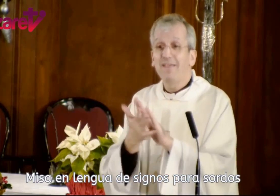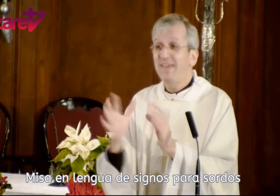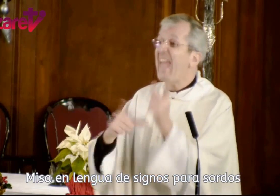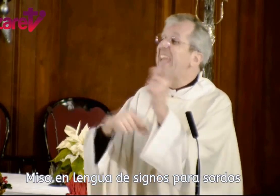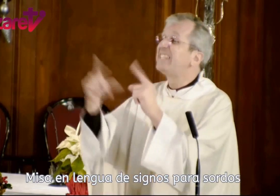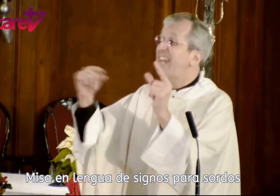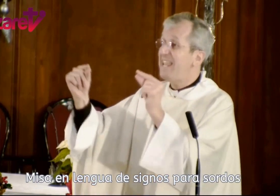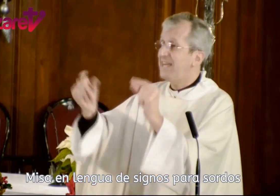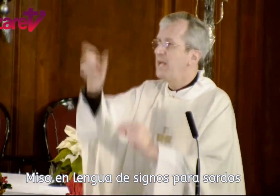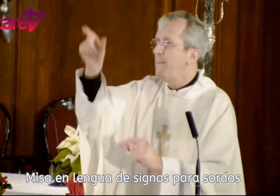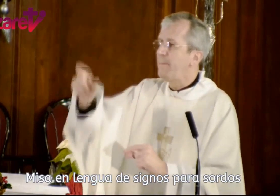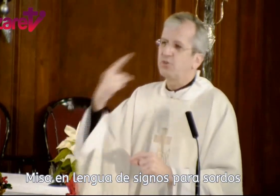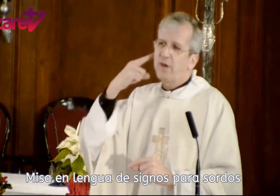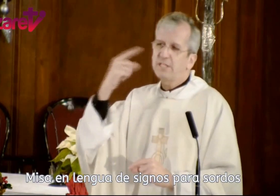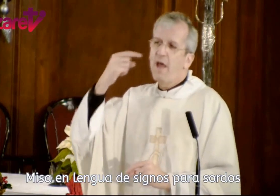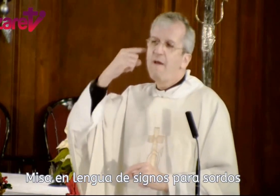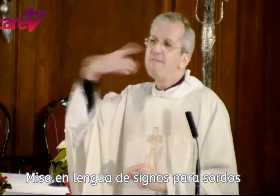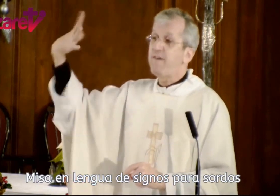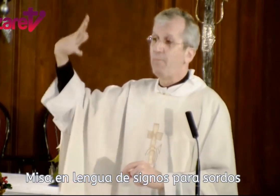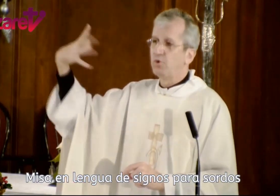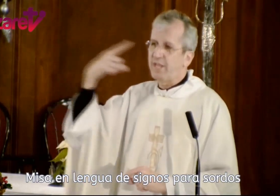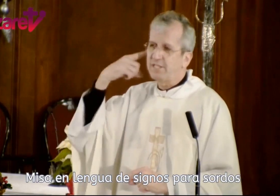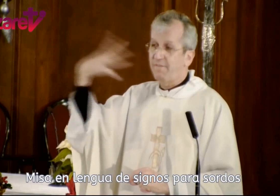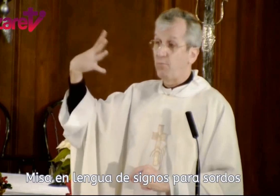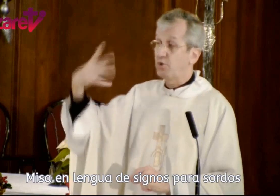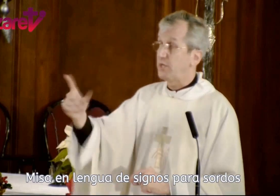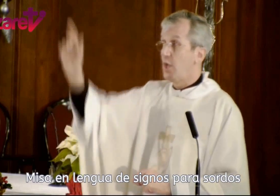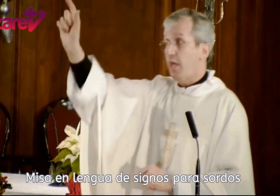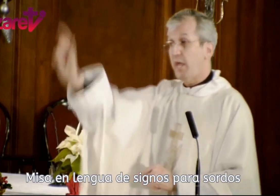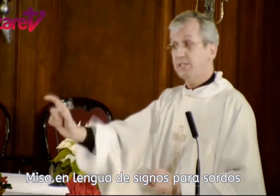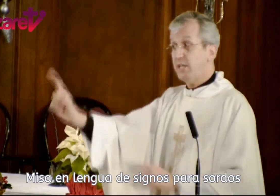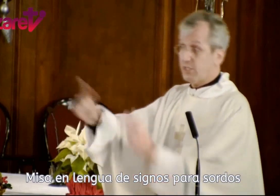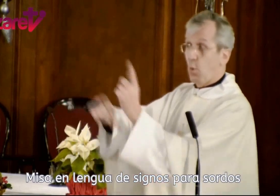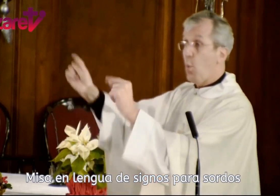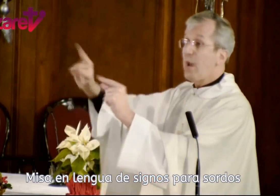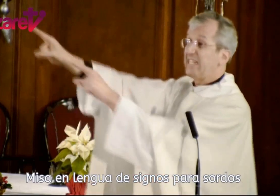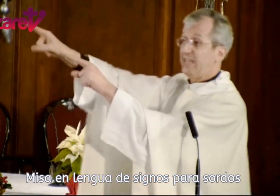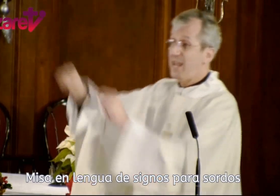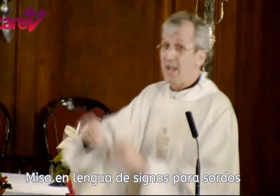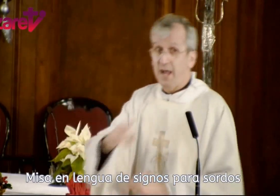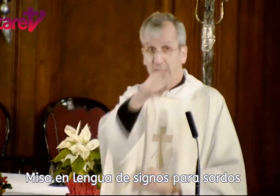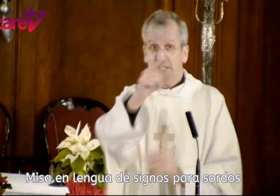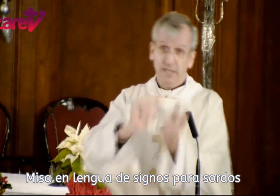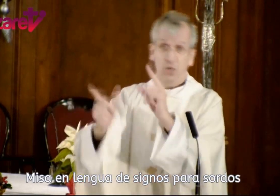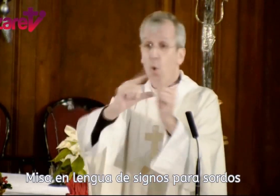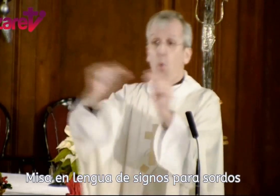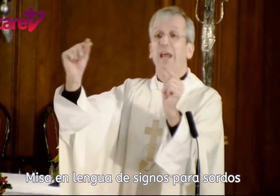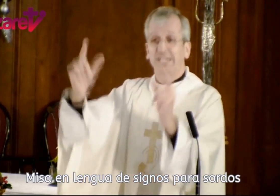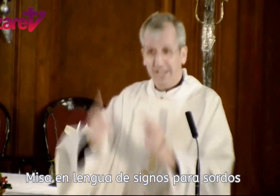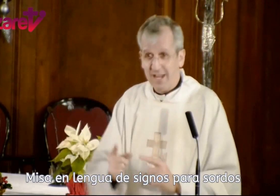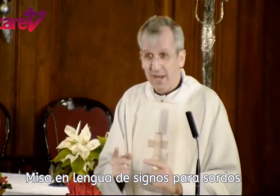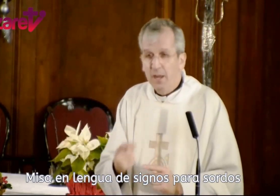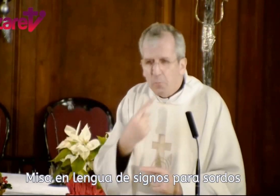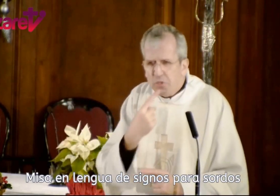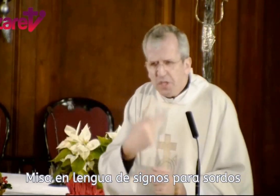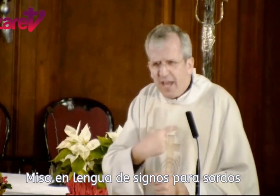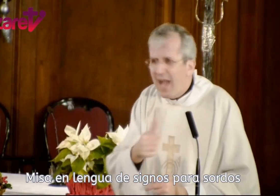de estrellas, personas famosas, famosas, este es una estrella, este es una estrella, pues yo diría